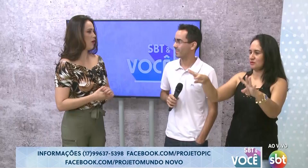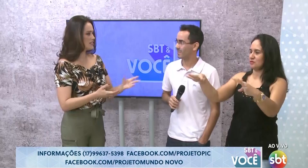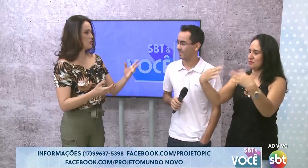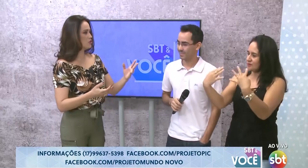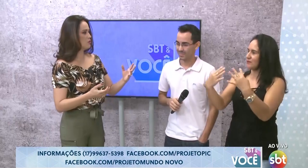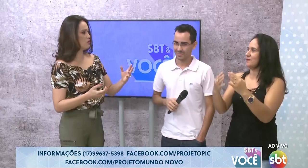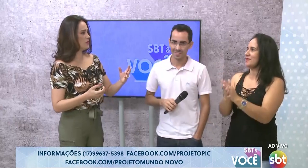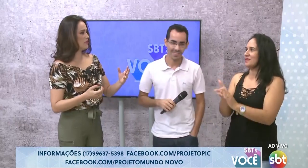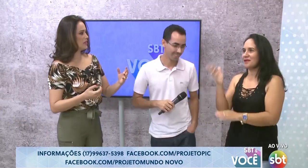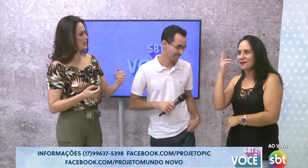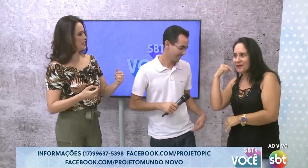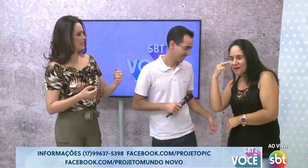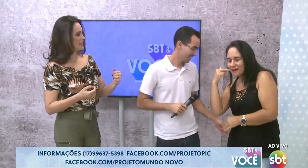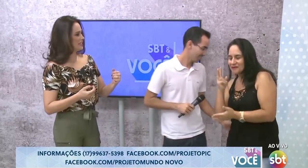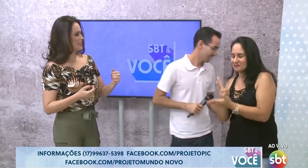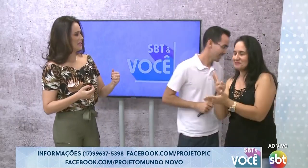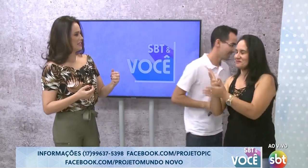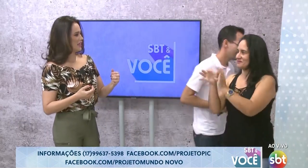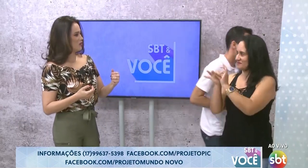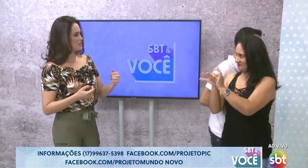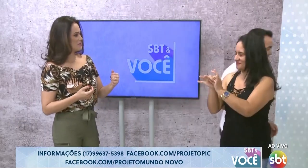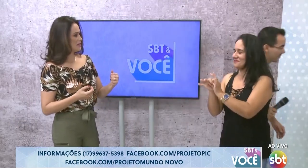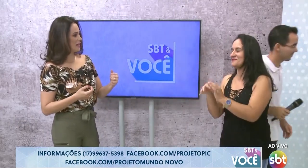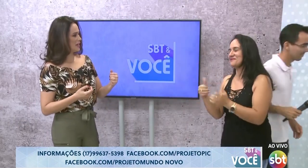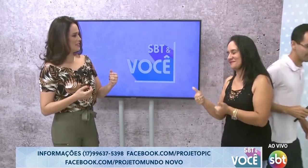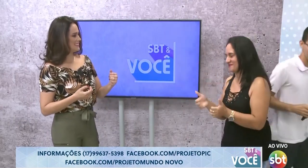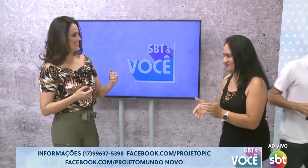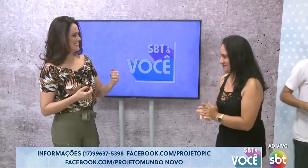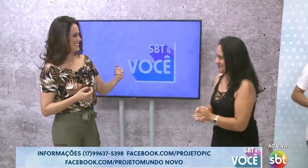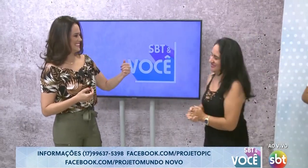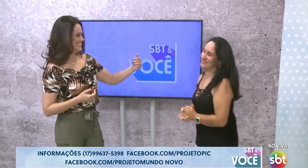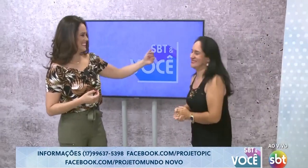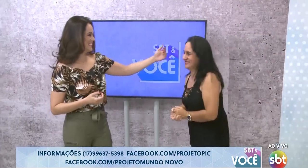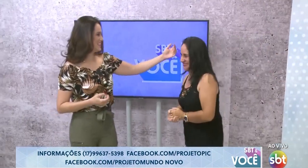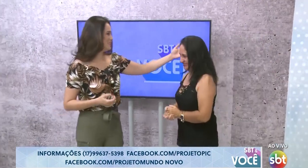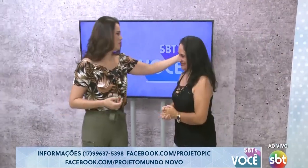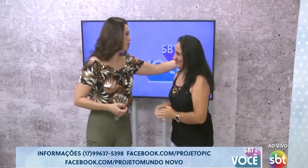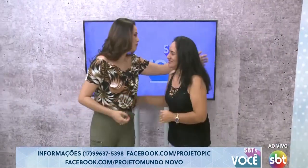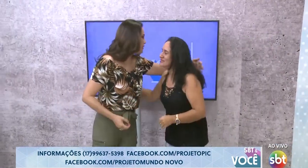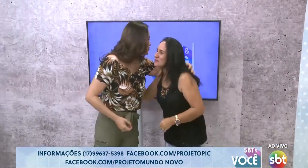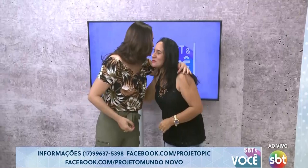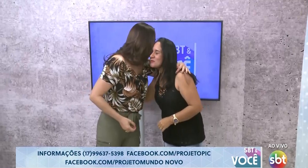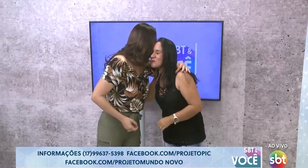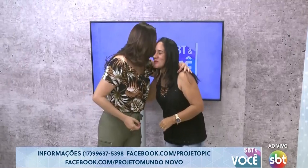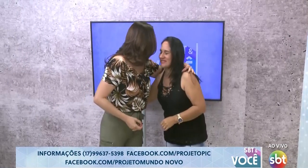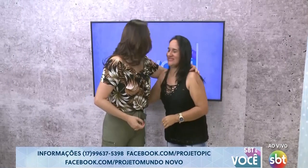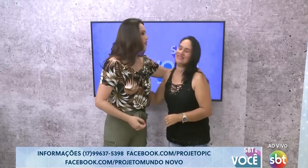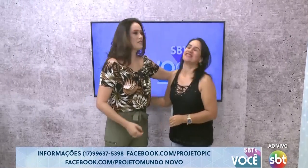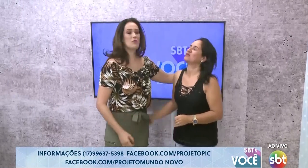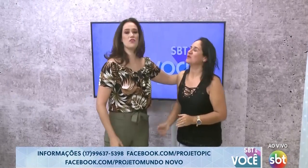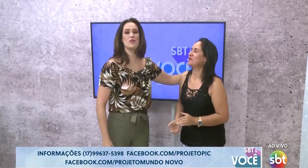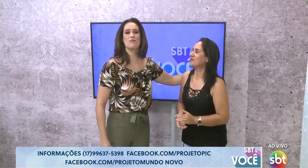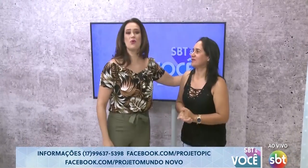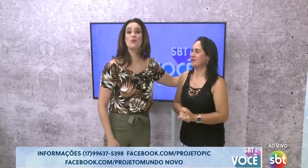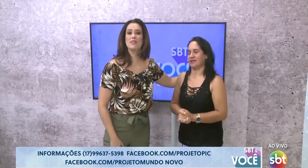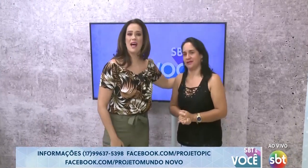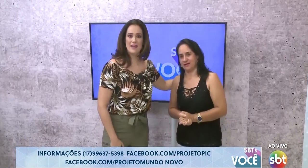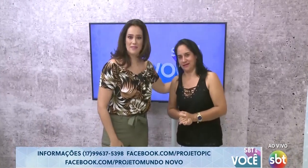A Rosa continua comigo aqui, né Rosa? Vem cá. Tudo bom? Beijo. A Rosa é professora voluntária,